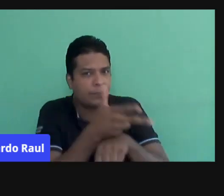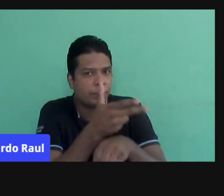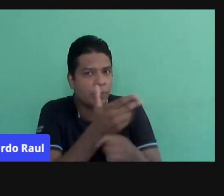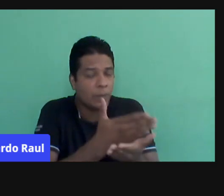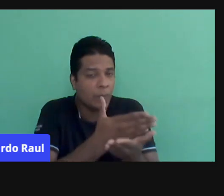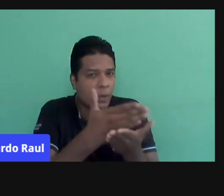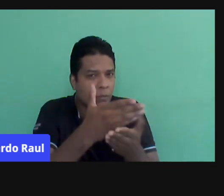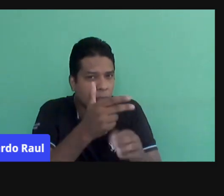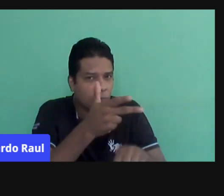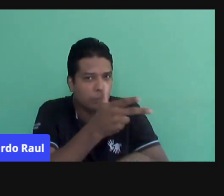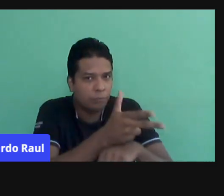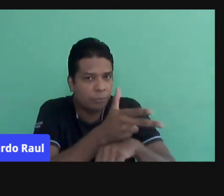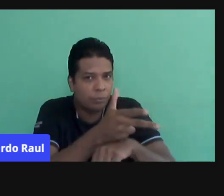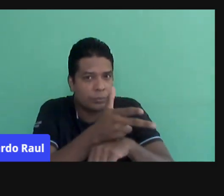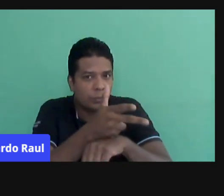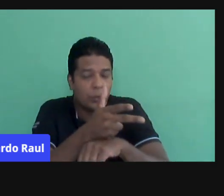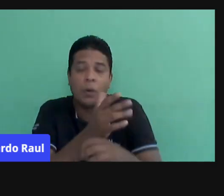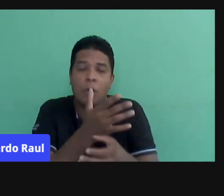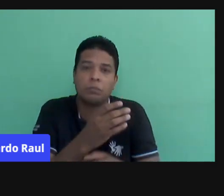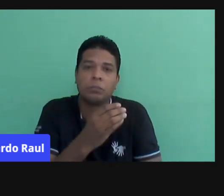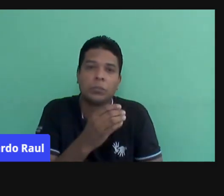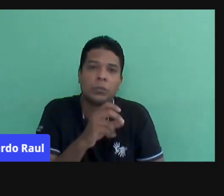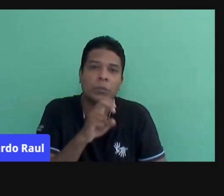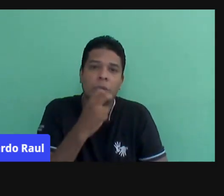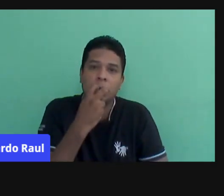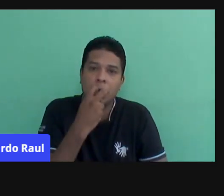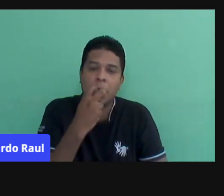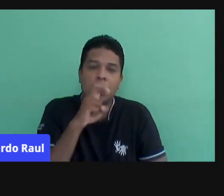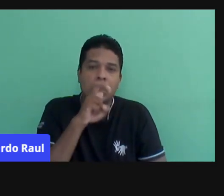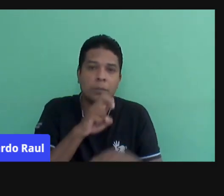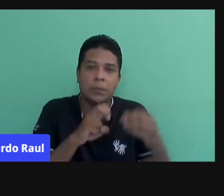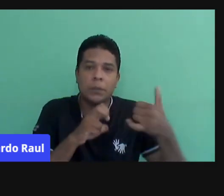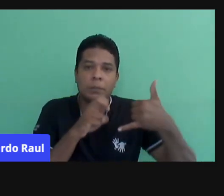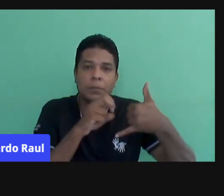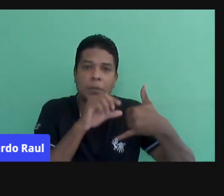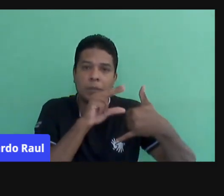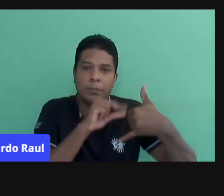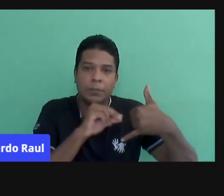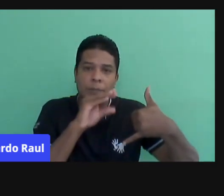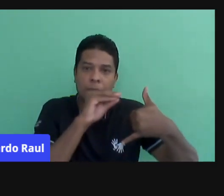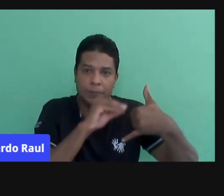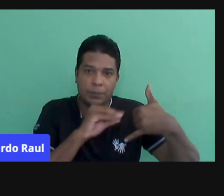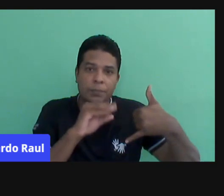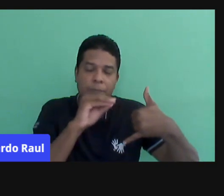Iniciar uma gravação só de áudio, mostrando as imagens sem que a sua,